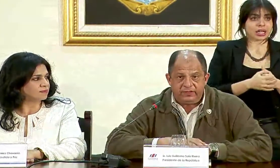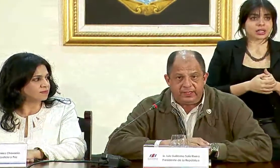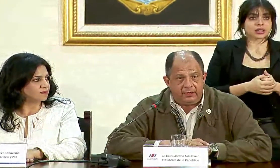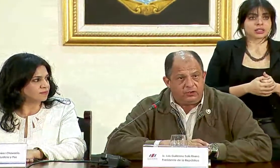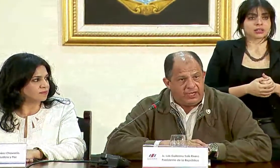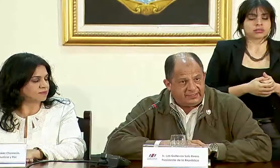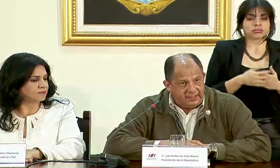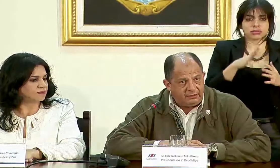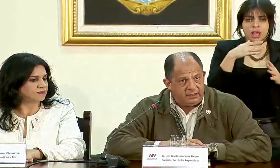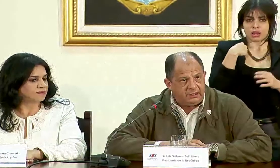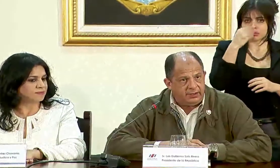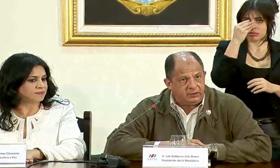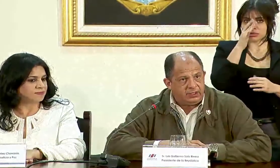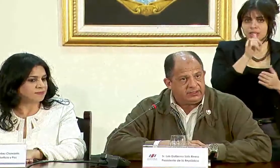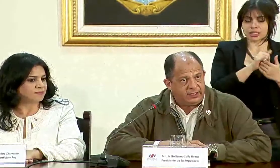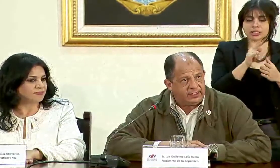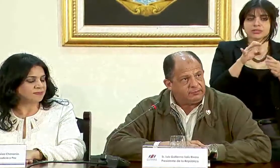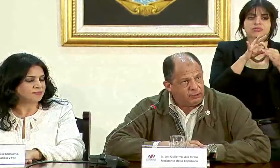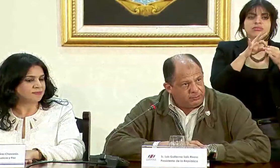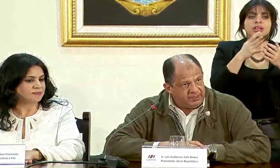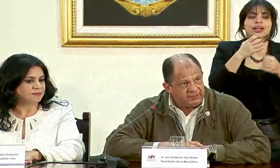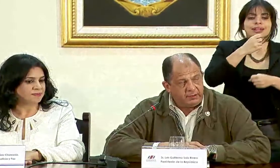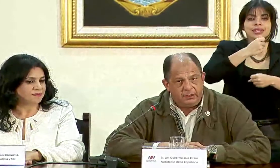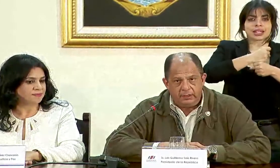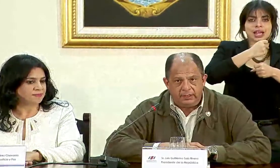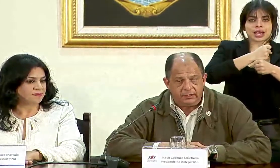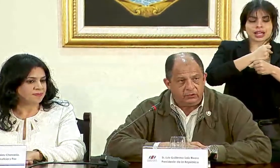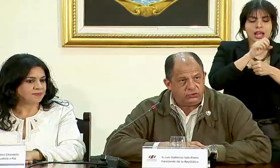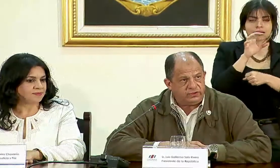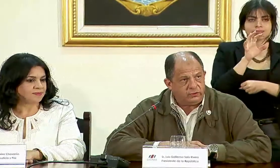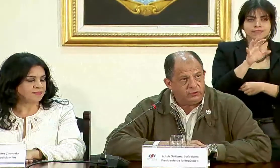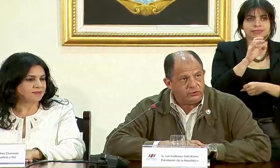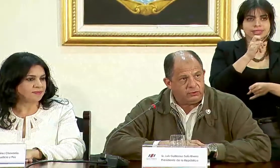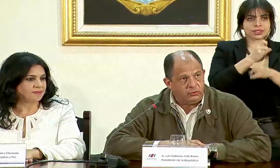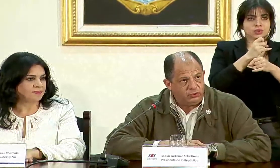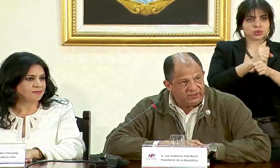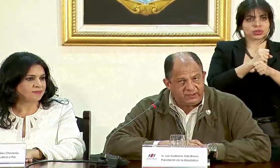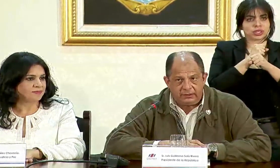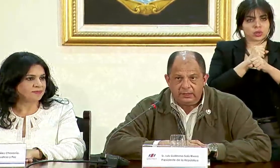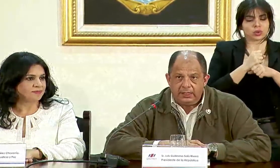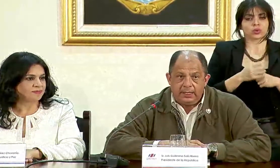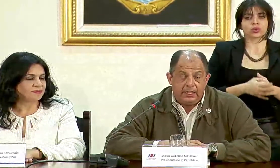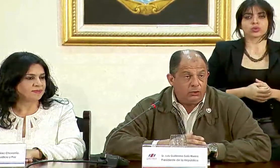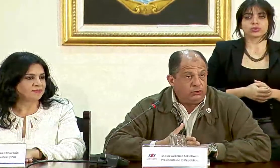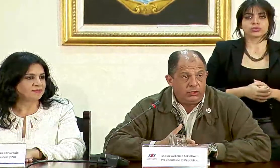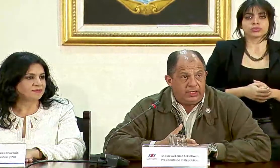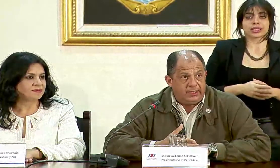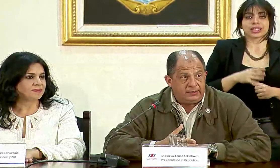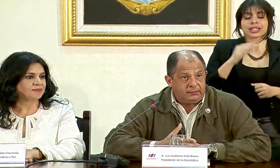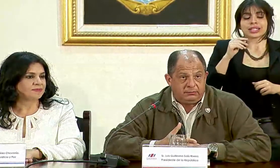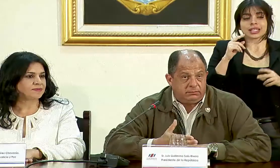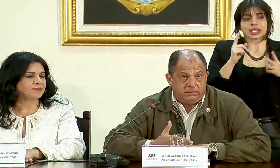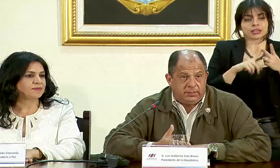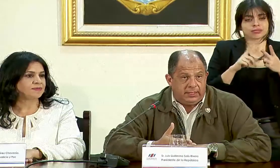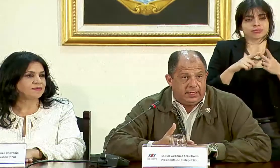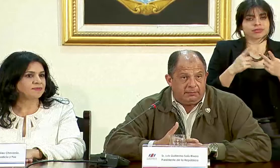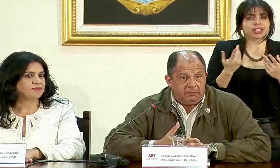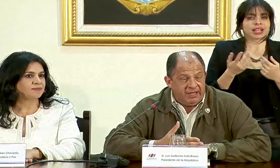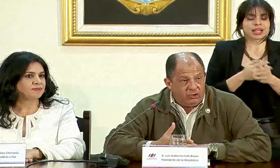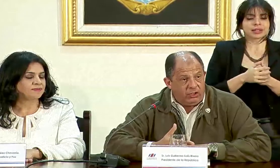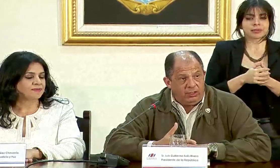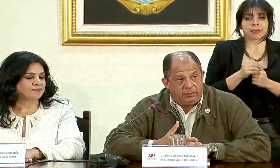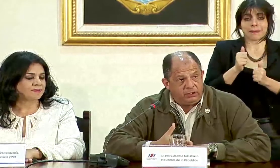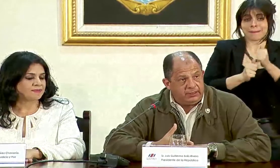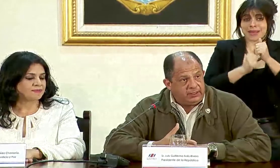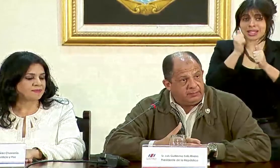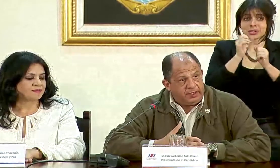ya lo he señalado así, tiene que ver con las tareas propias del Instituto de Seguros como jurista y uno que es de la